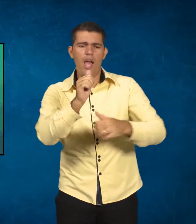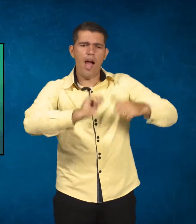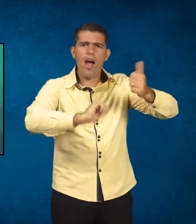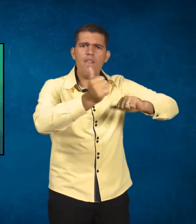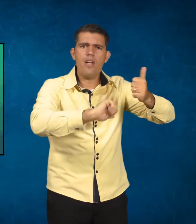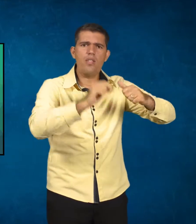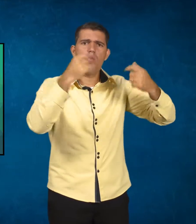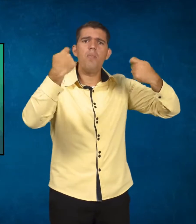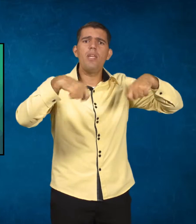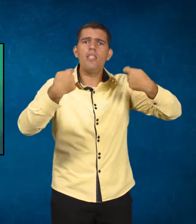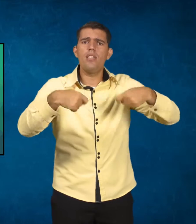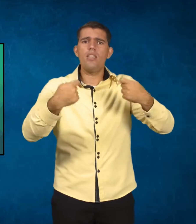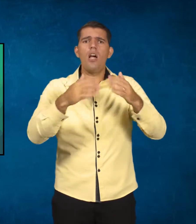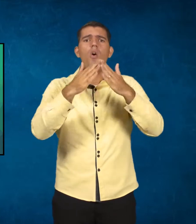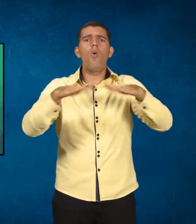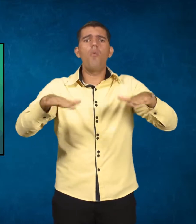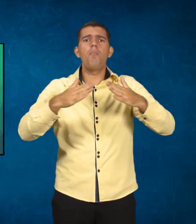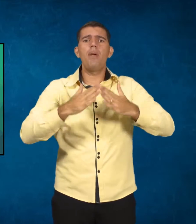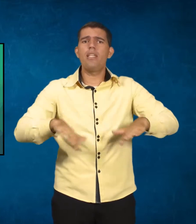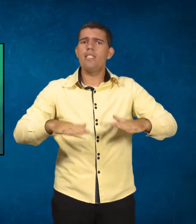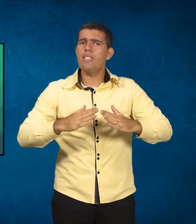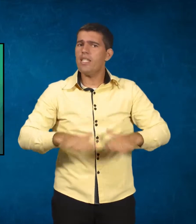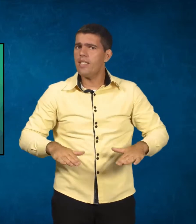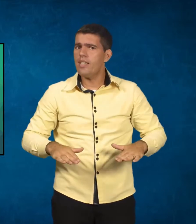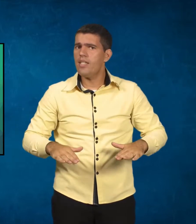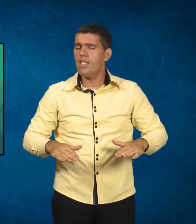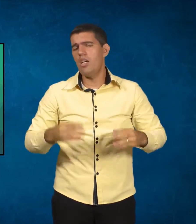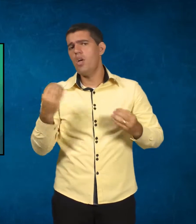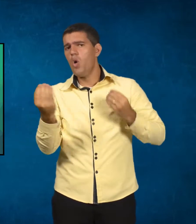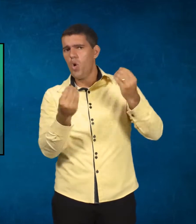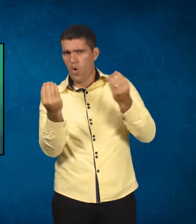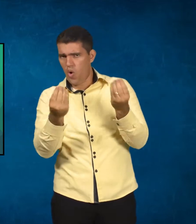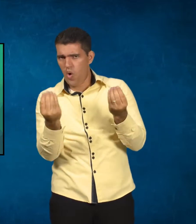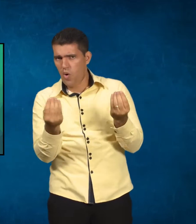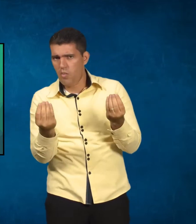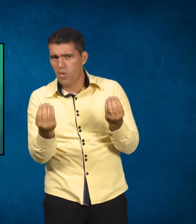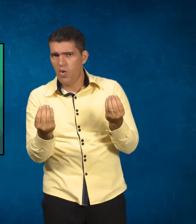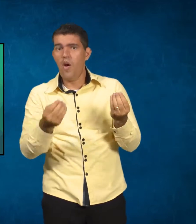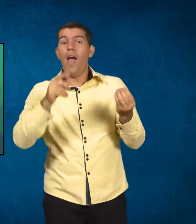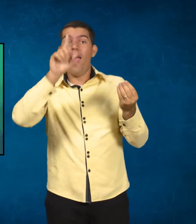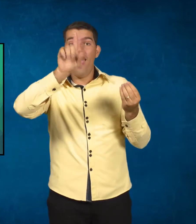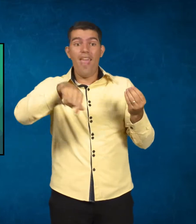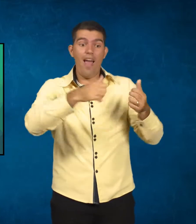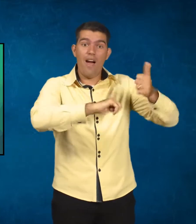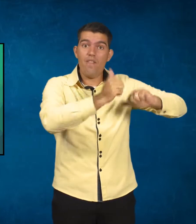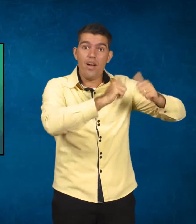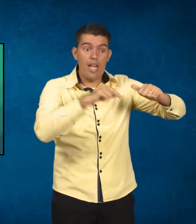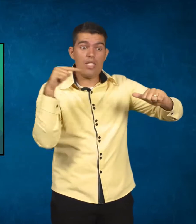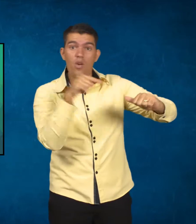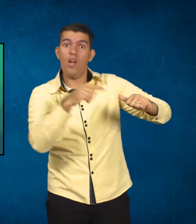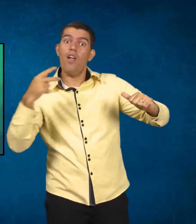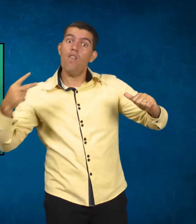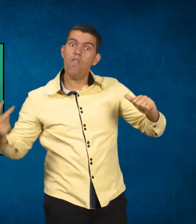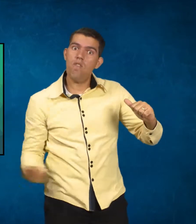ser compensada, ela precisa ser valorizada, na verdade, não com